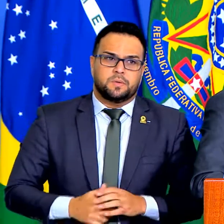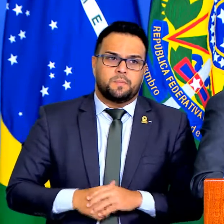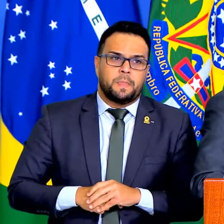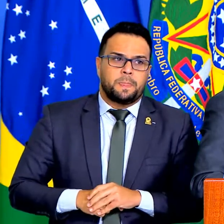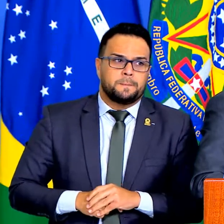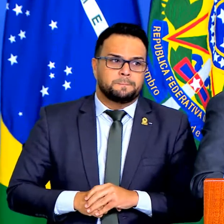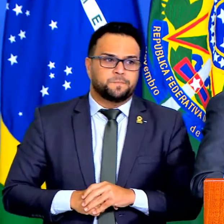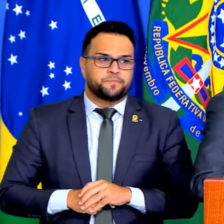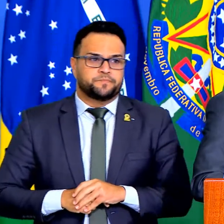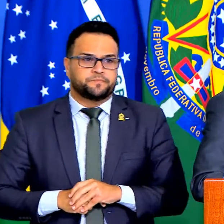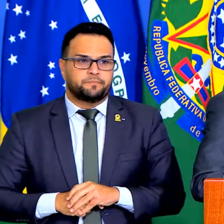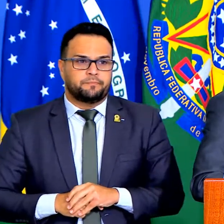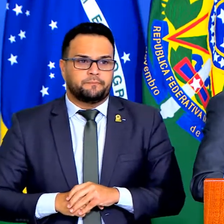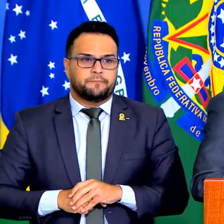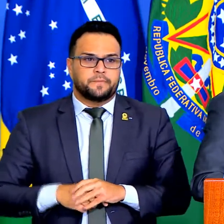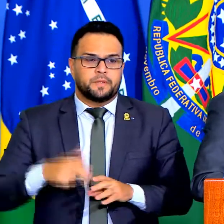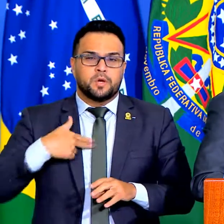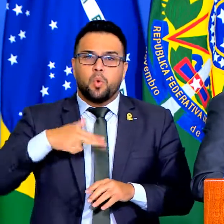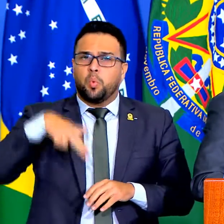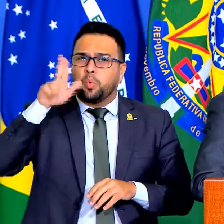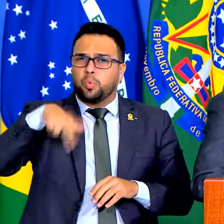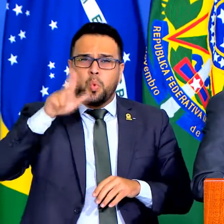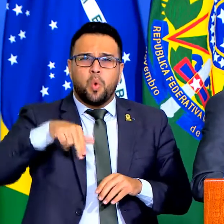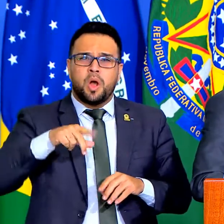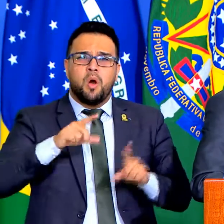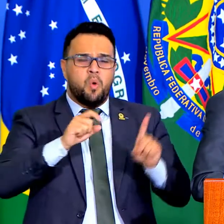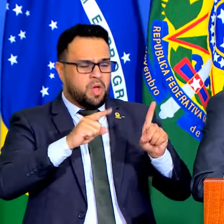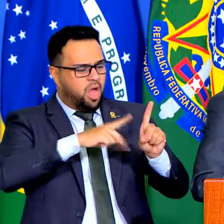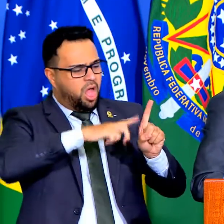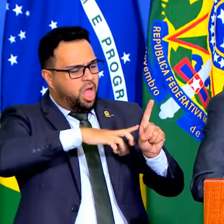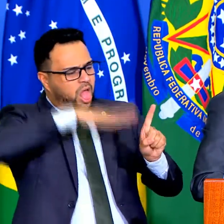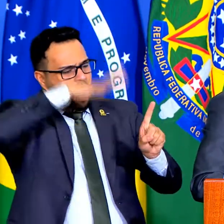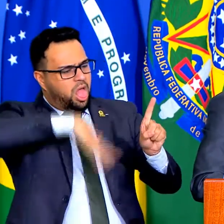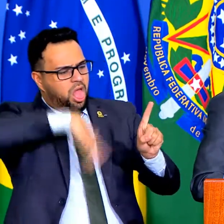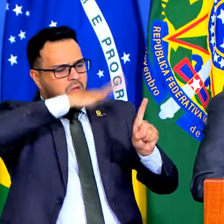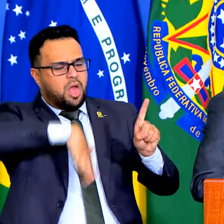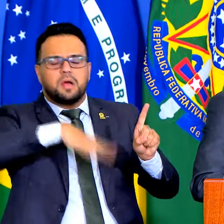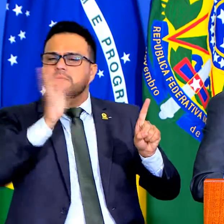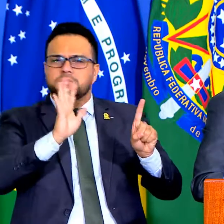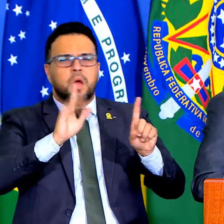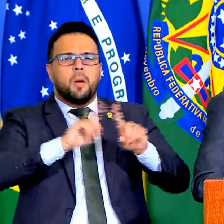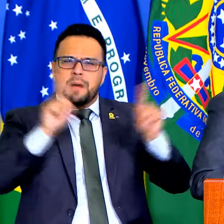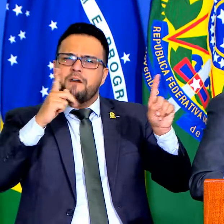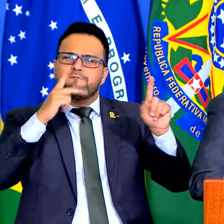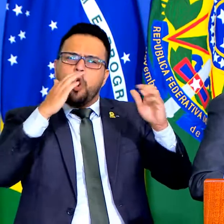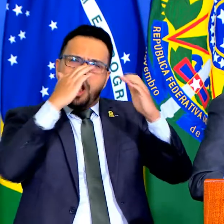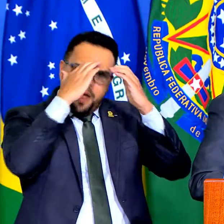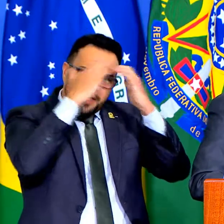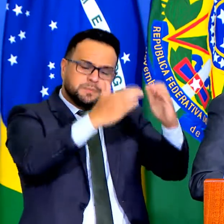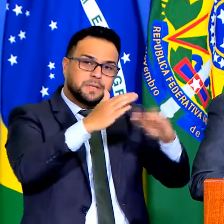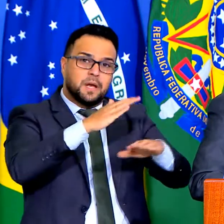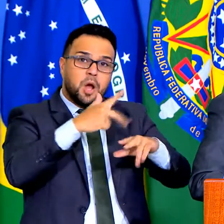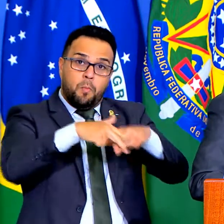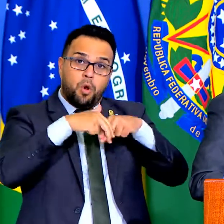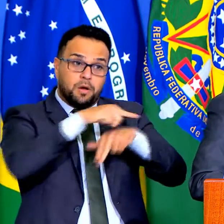Jamais vou querer endeusá-lo, mas respeitá-lo acima de tudo, até para a iniciativa